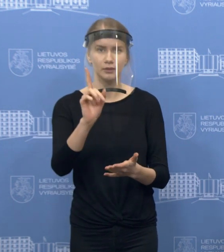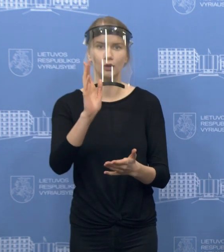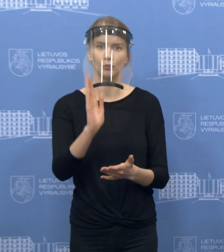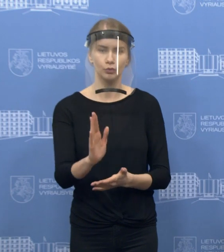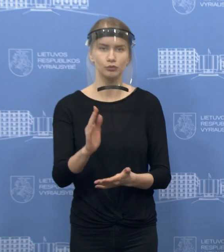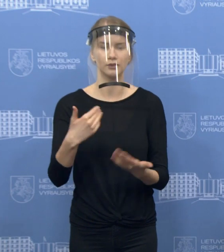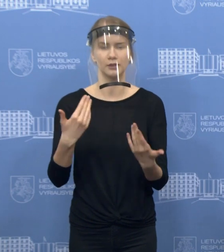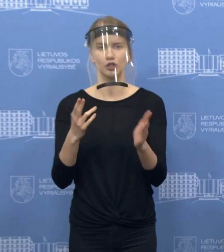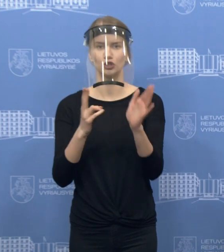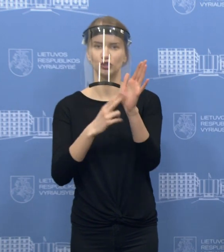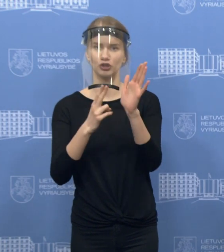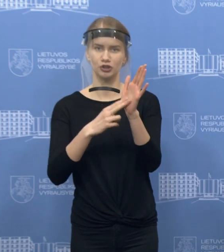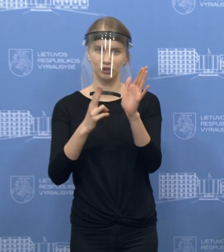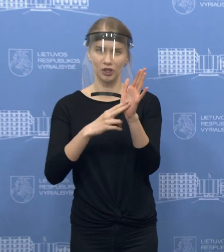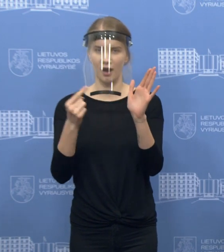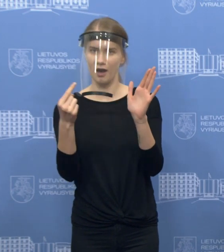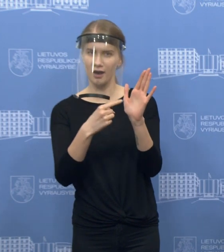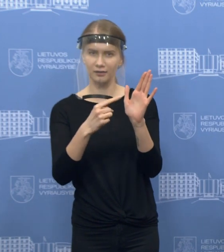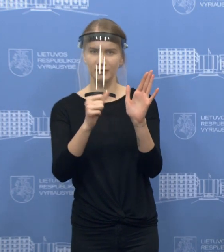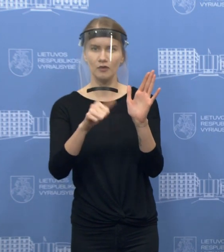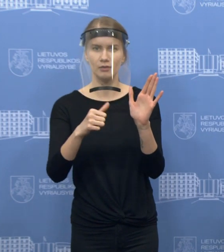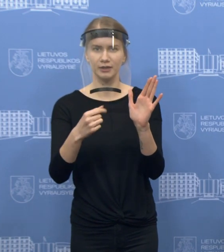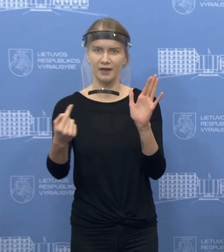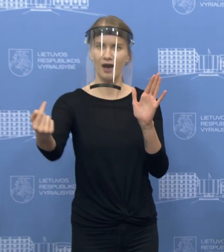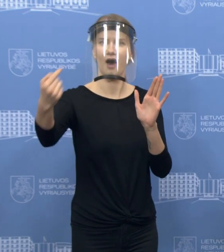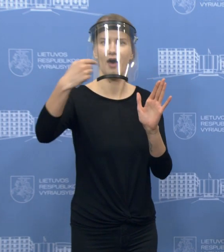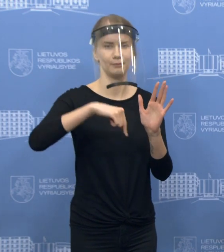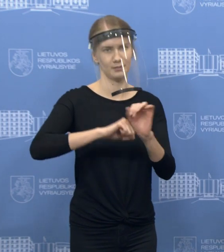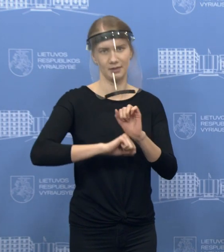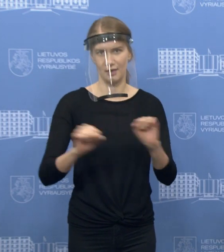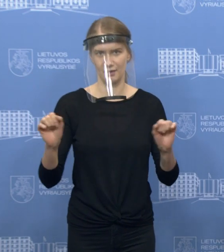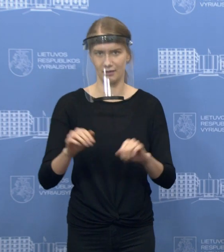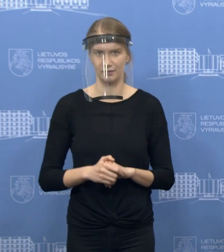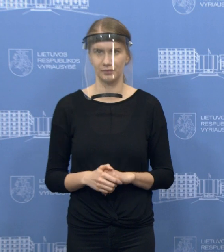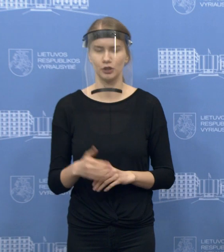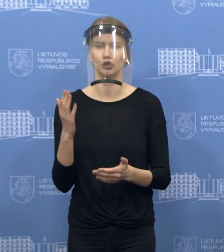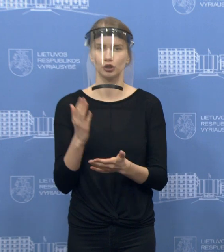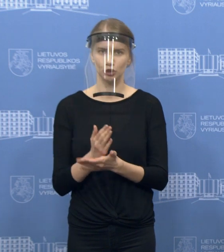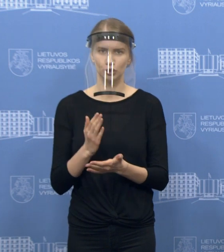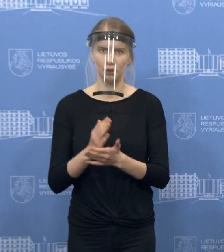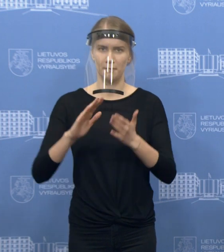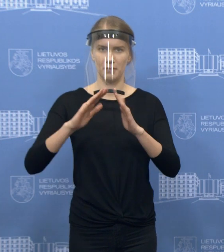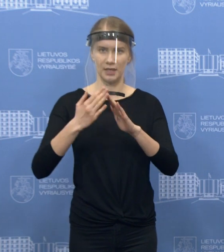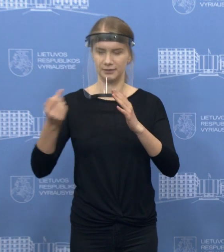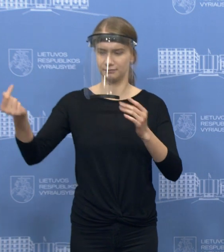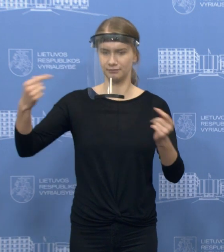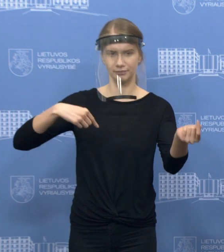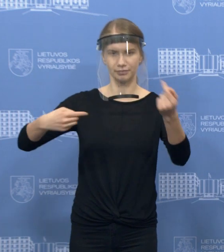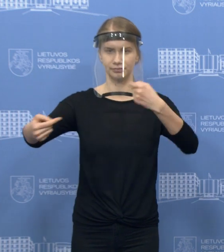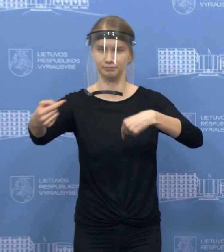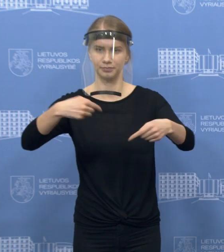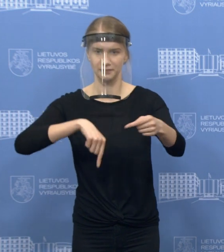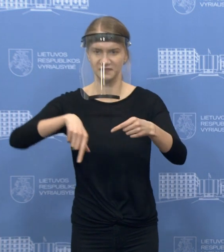kelio ženklai, kurie draustų įvažiavimo kelius, jeigu yra keliolika arba keli į miestą ar diritoriją, bet čia yra